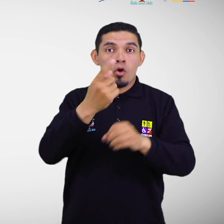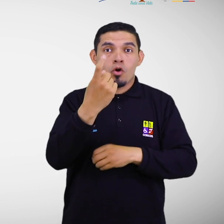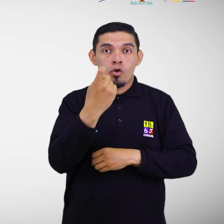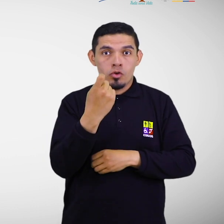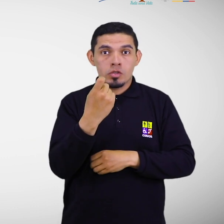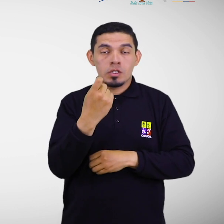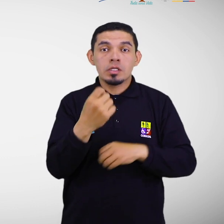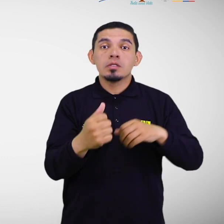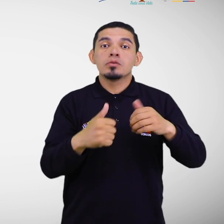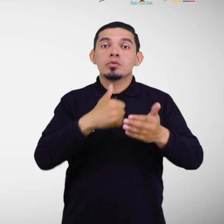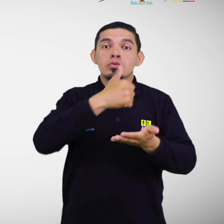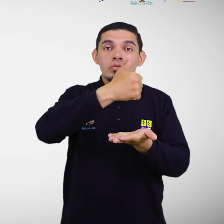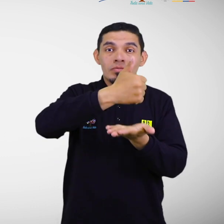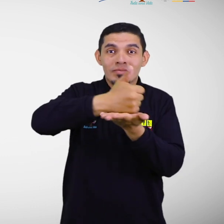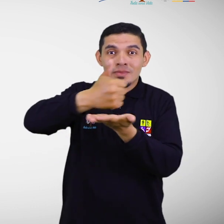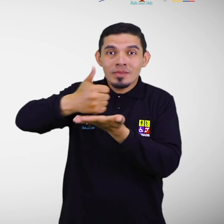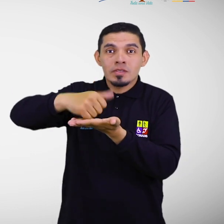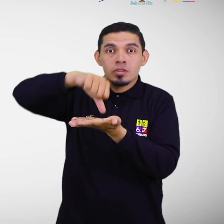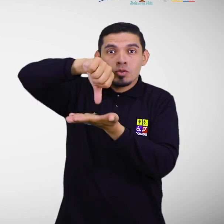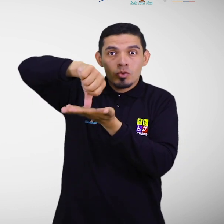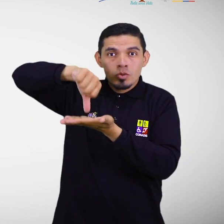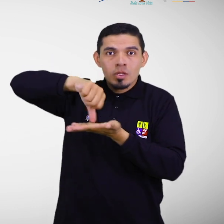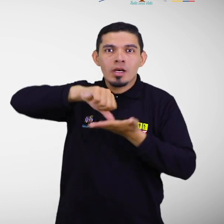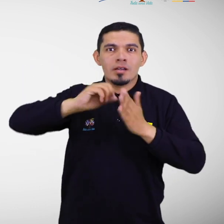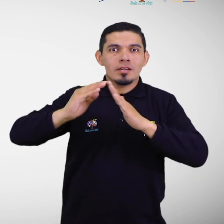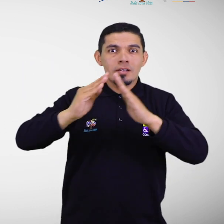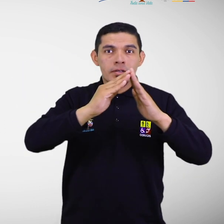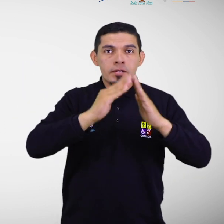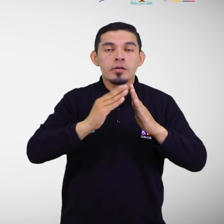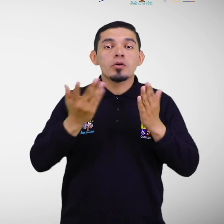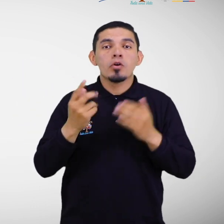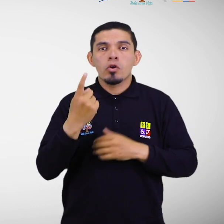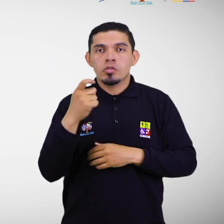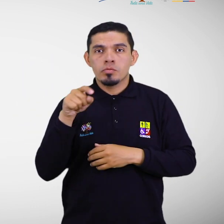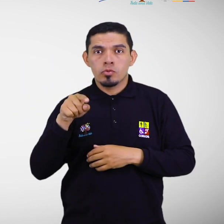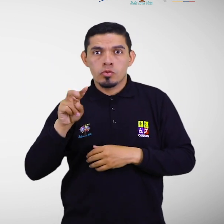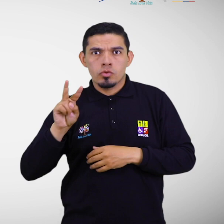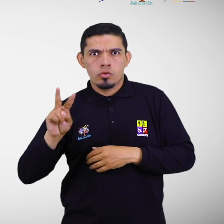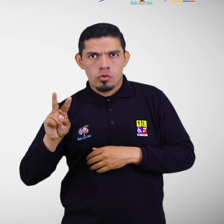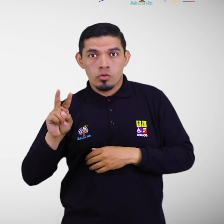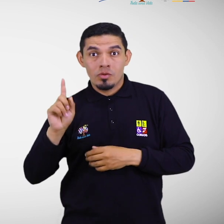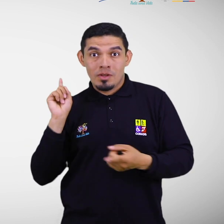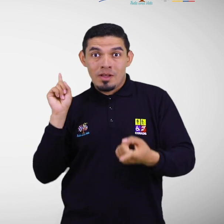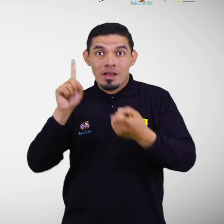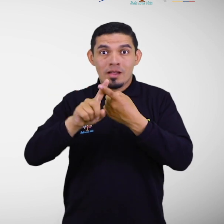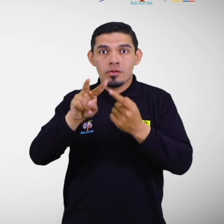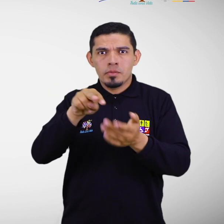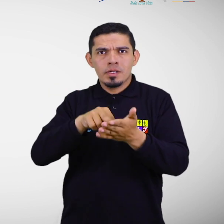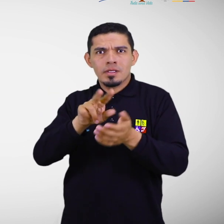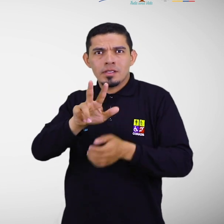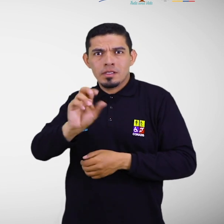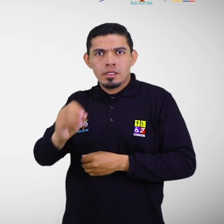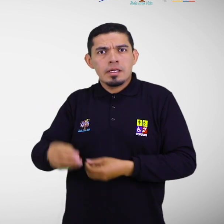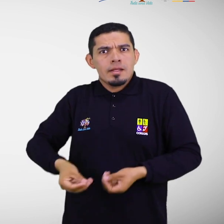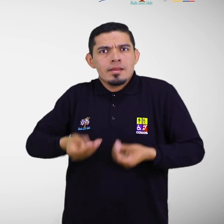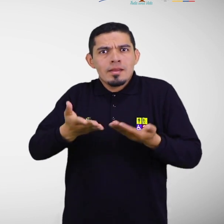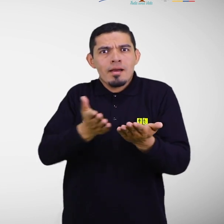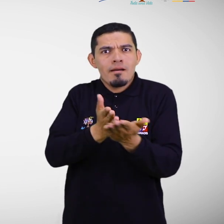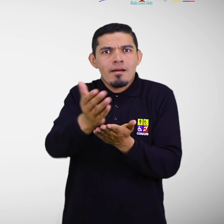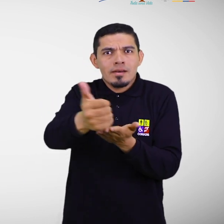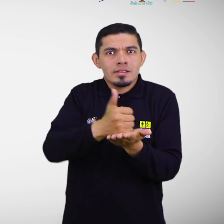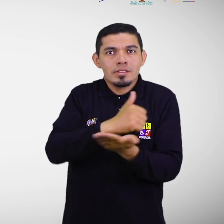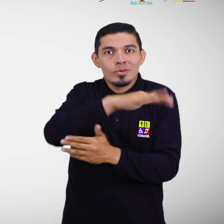Sostenibles. Que se establece la meta 11.2, de aquí a 2030, proporcionar acceso